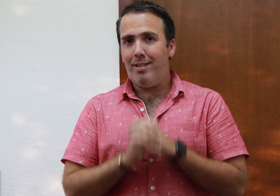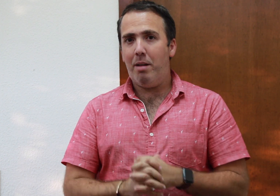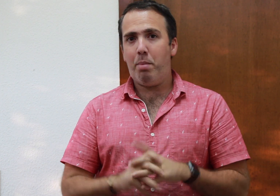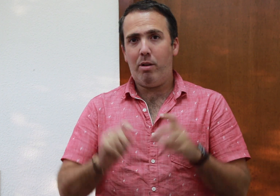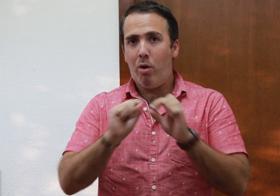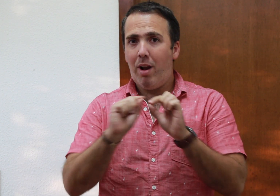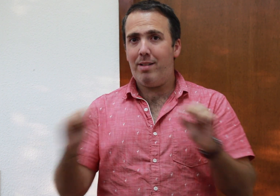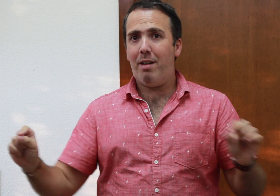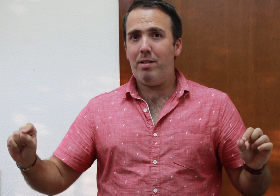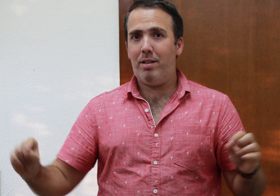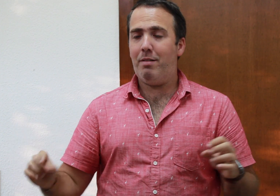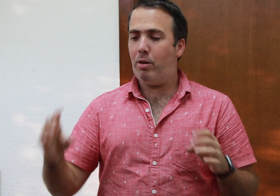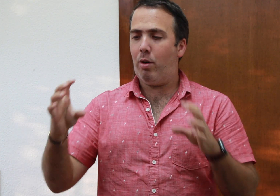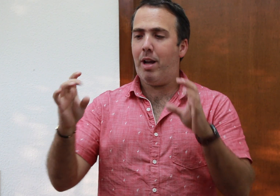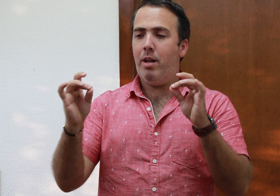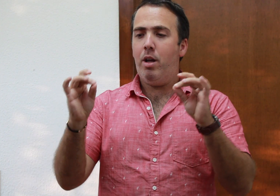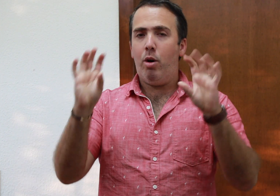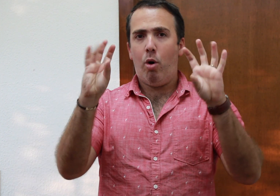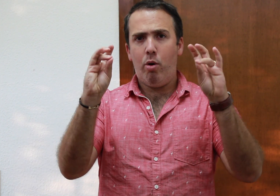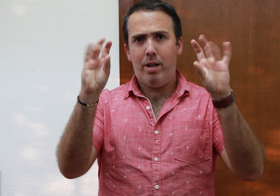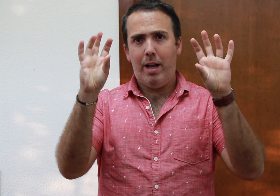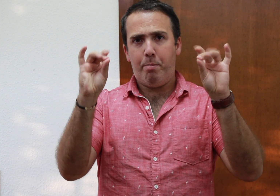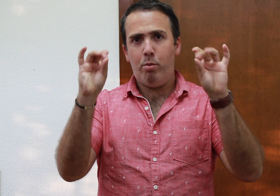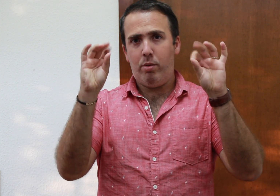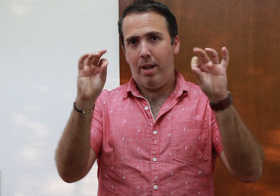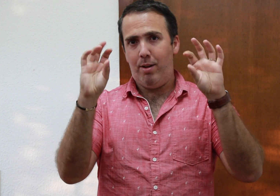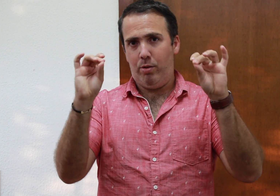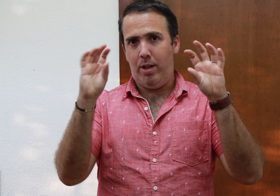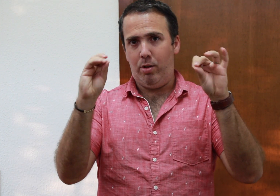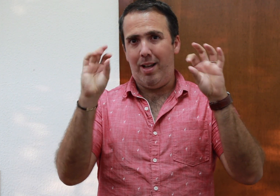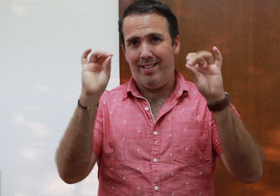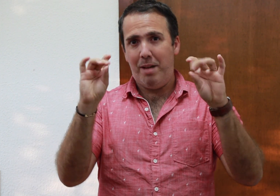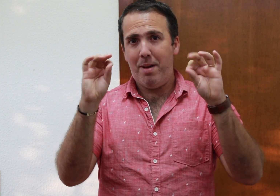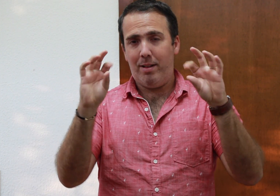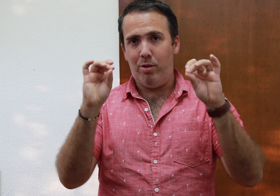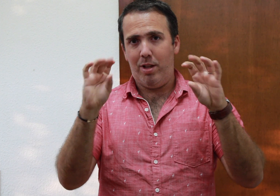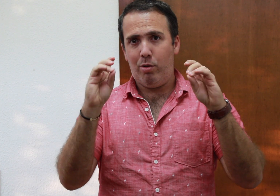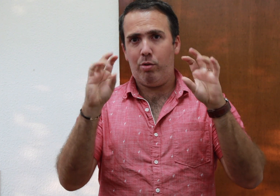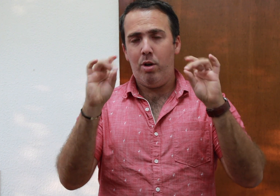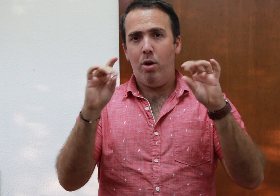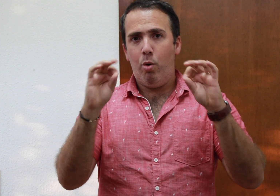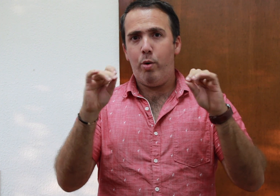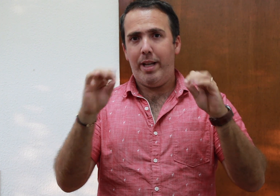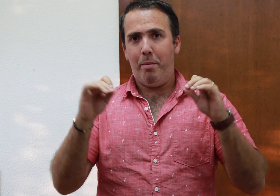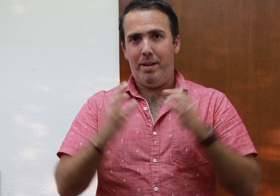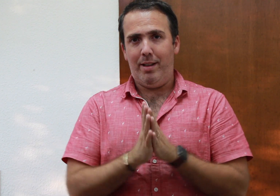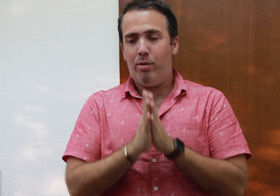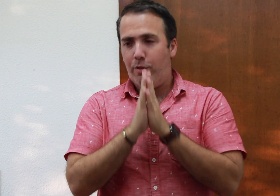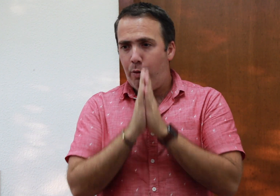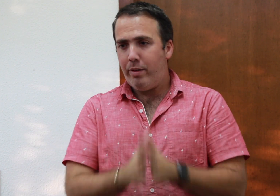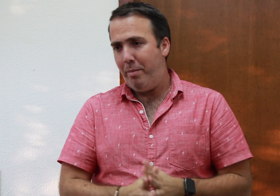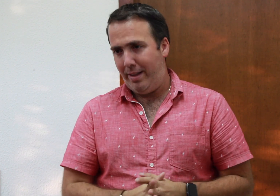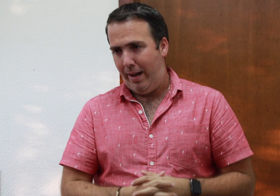siempre todas las llaves se deben tocar con la punta de los dedos, las yemas de los dedos únicamente, esto es fundamental.